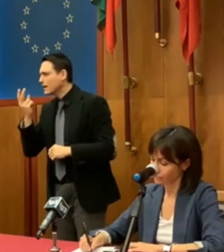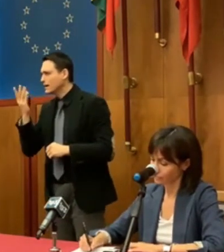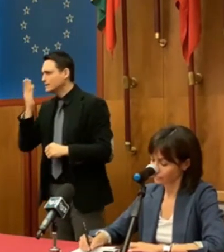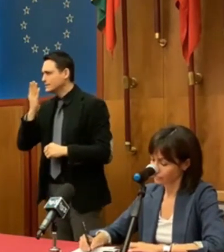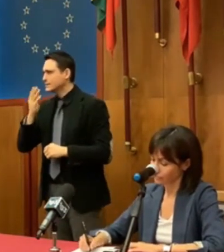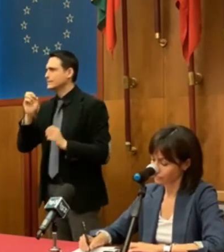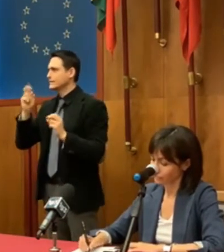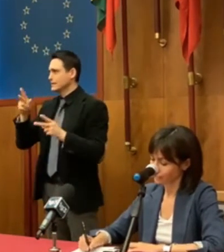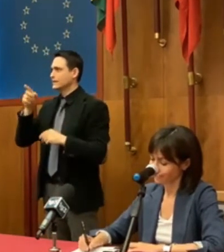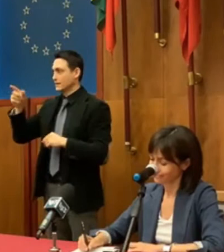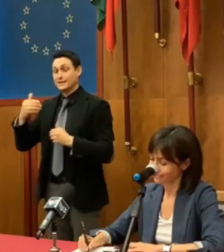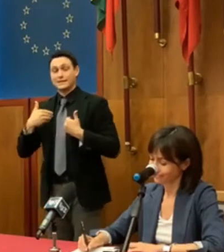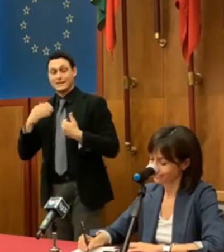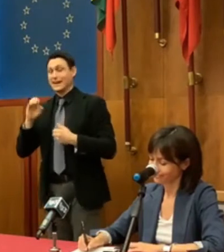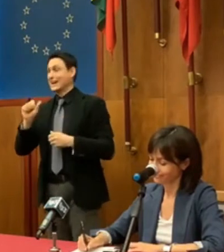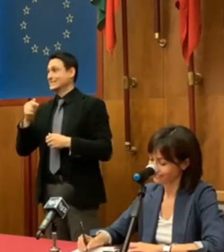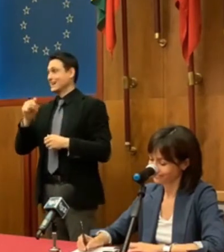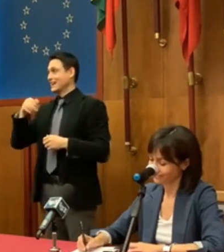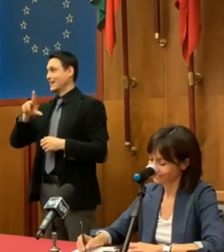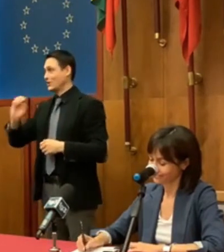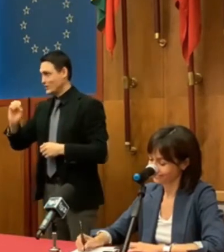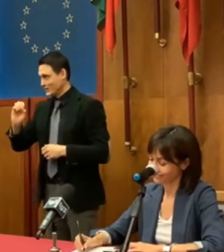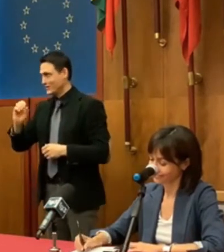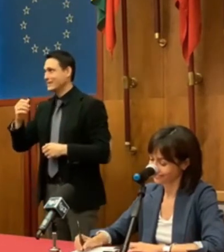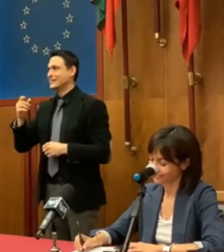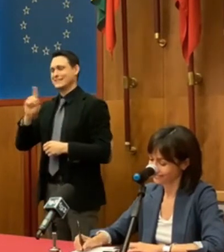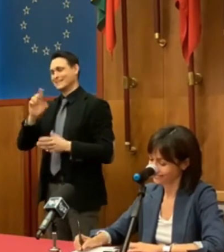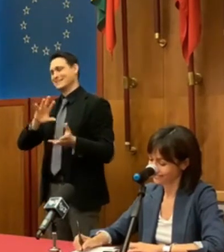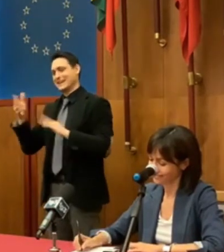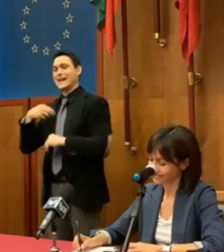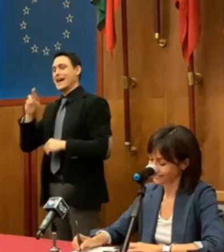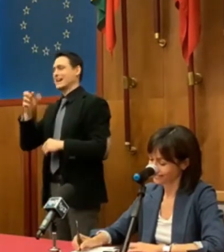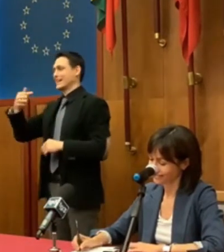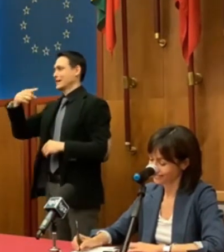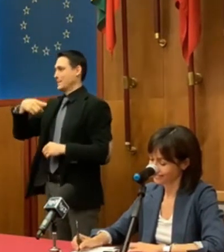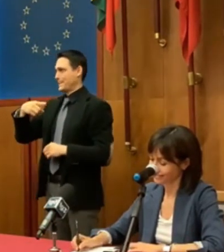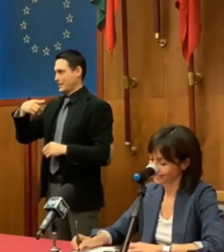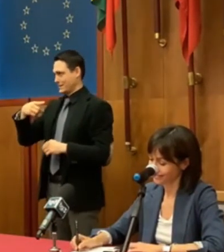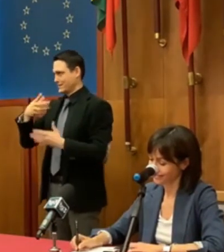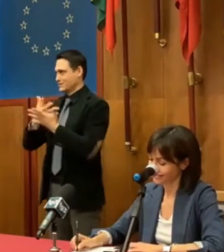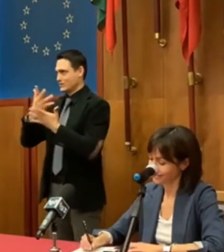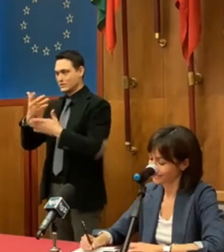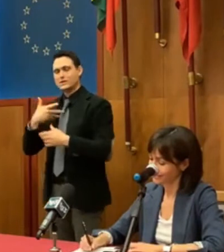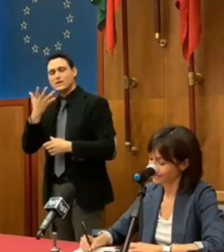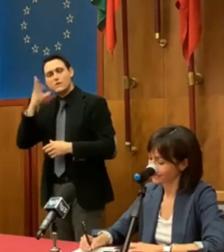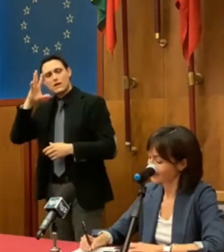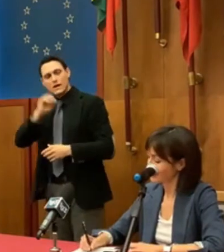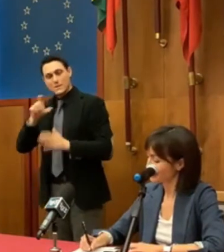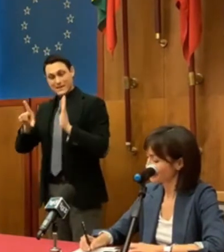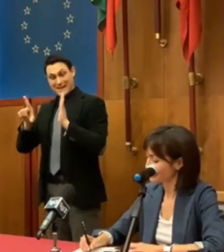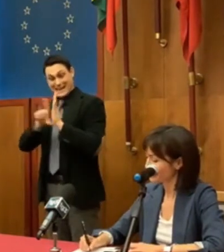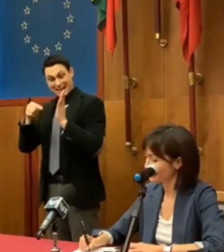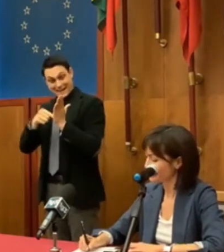Pardon, vede Caspanello dopo il tutto. Emilio Pintardi, RTP. Volevo capire se questa legge sia poi